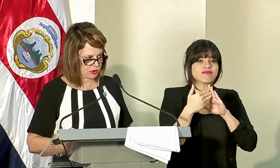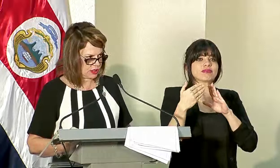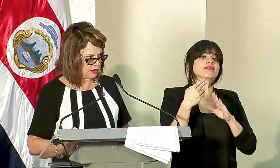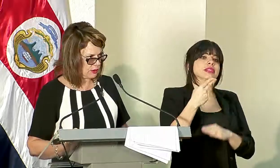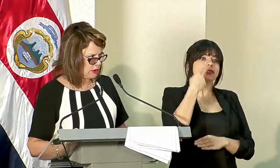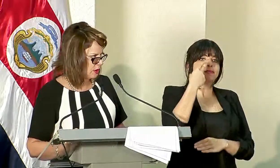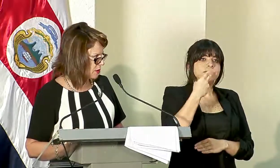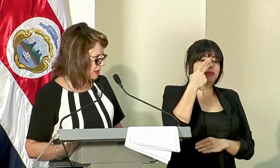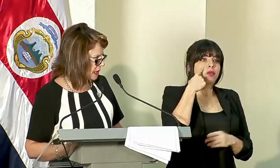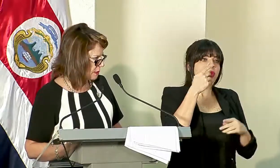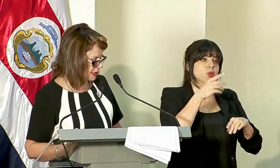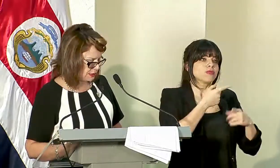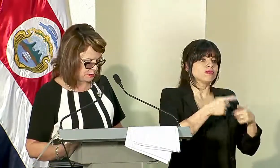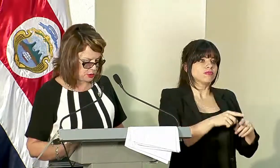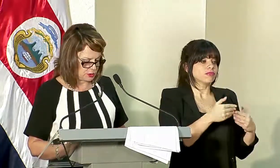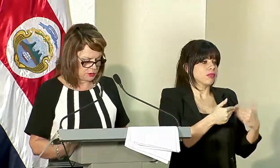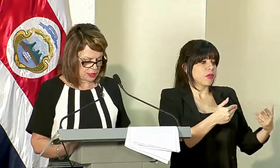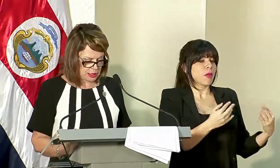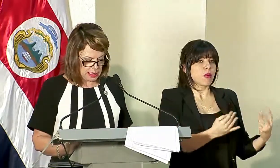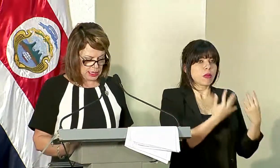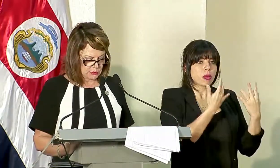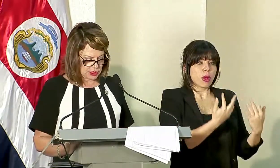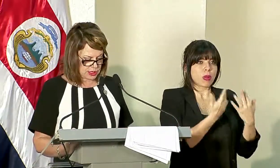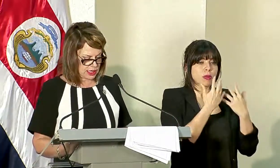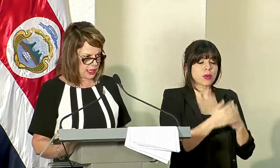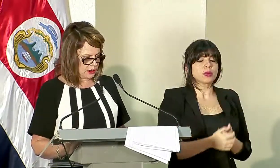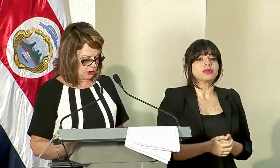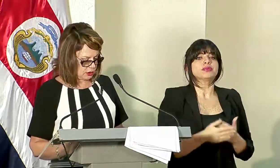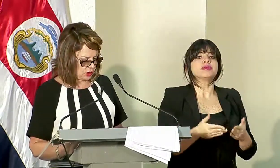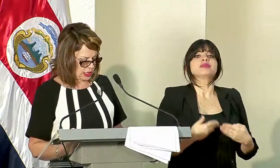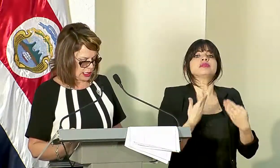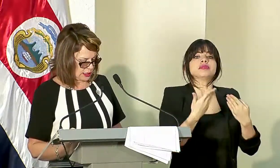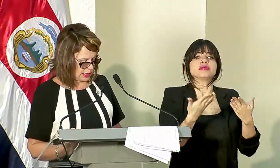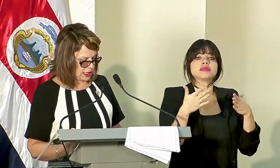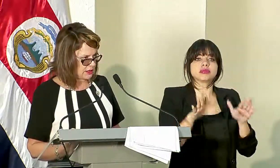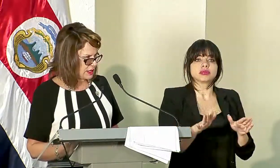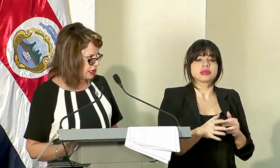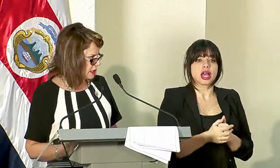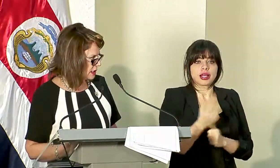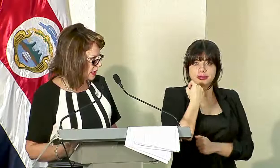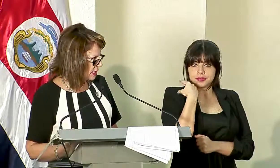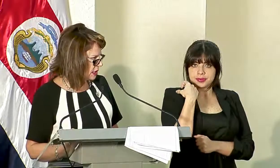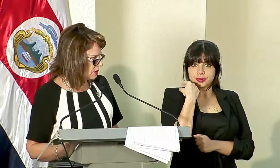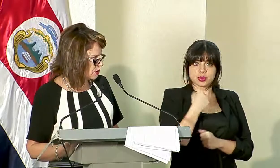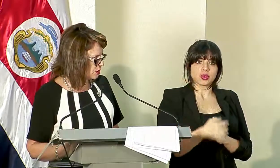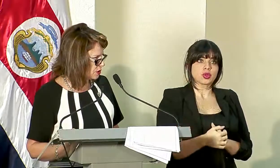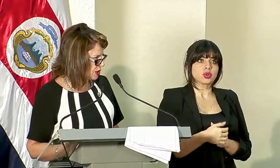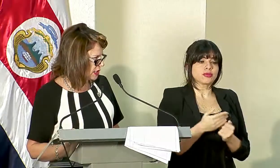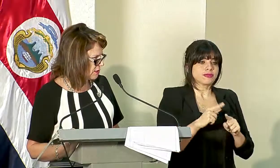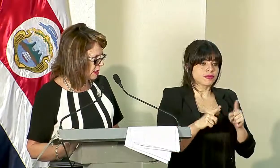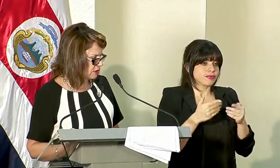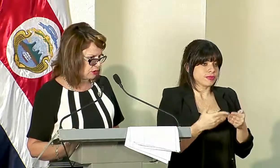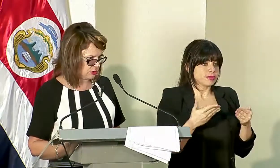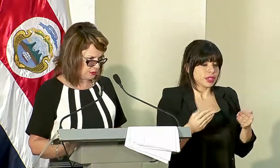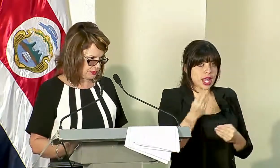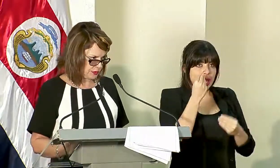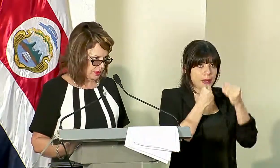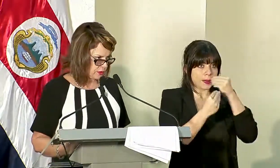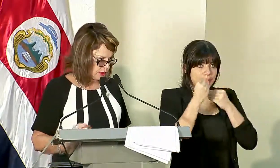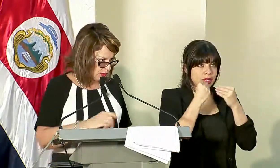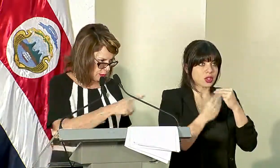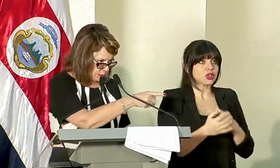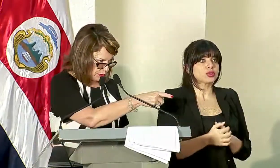respiratorias debido a vivir a la par del polvo. Hemos entregado en la entrega reciente de insumos y alimentos.